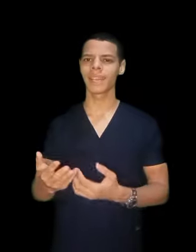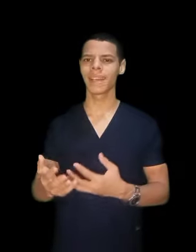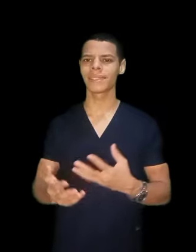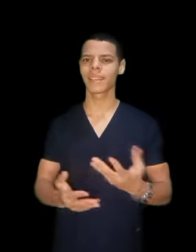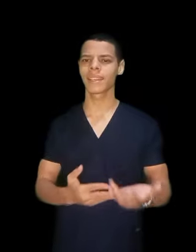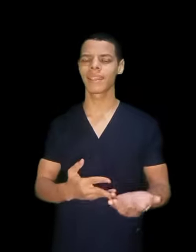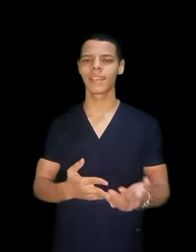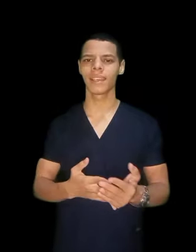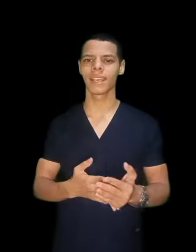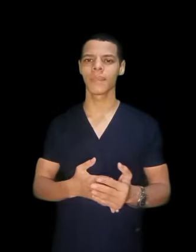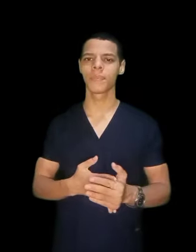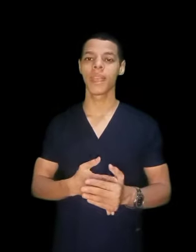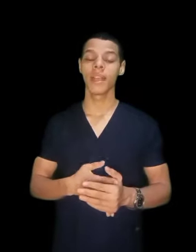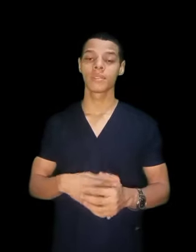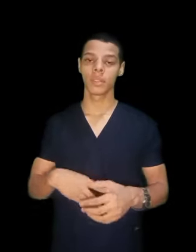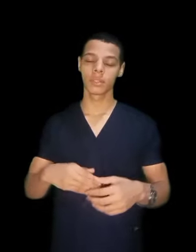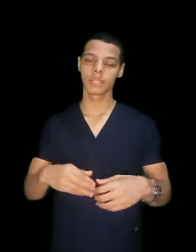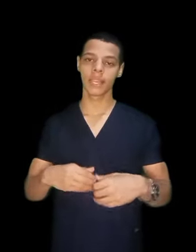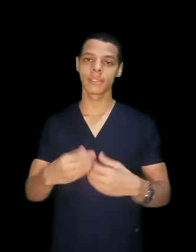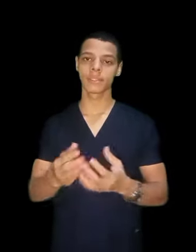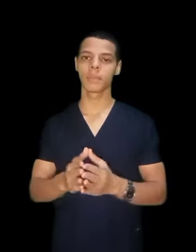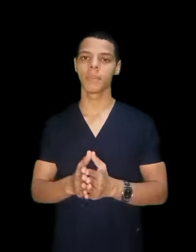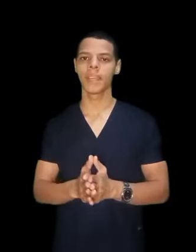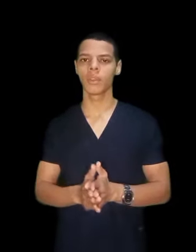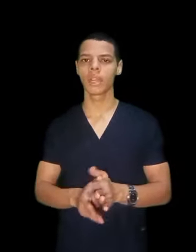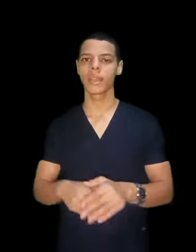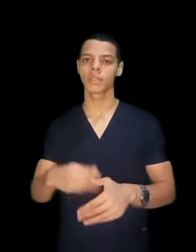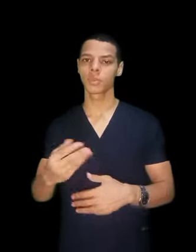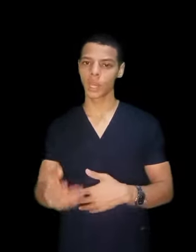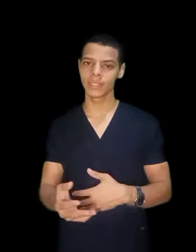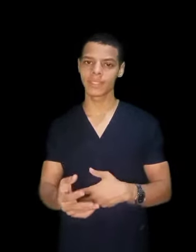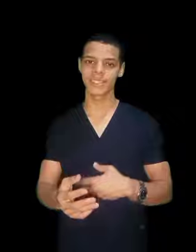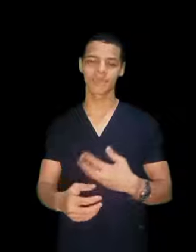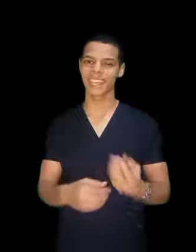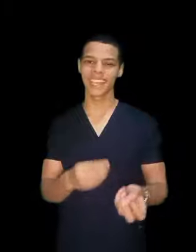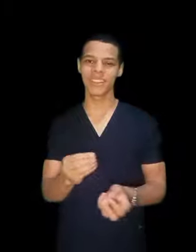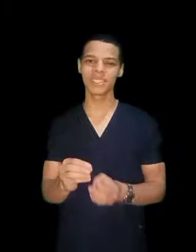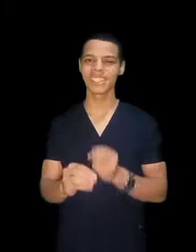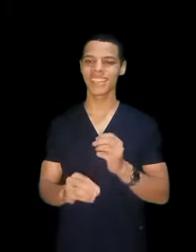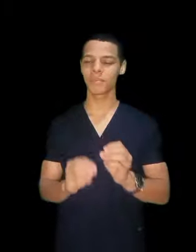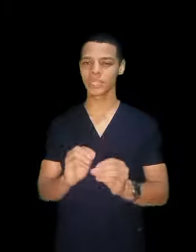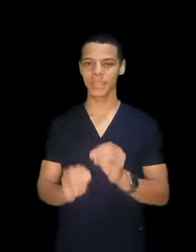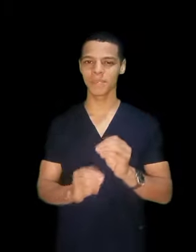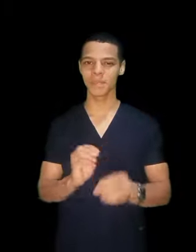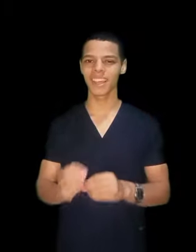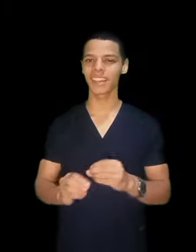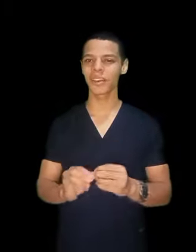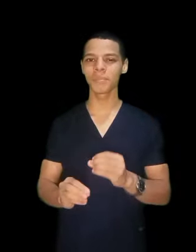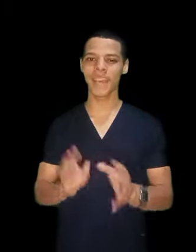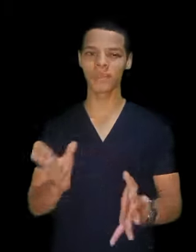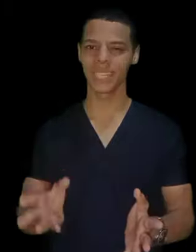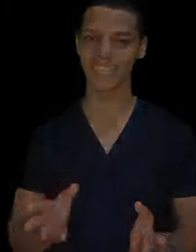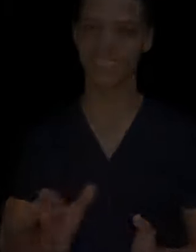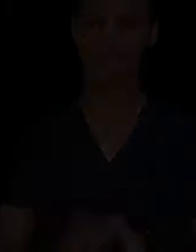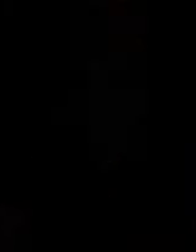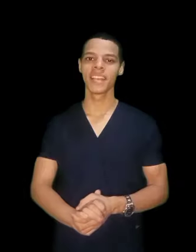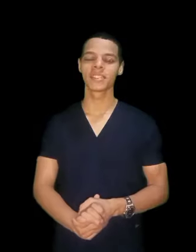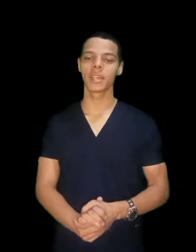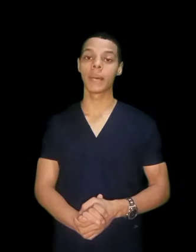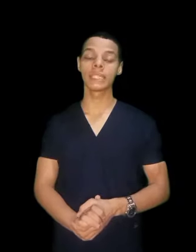عندك سينات اجهزة طبية هيقولك يا باش مهندس لو انت مهتم بالالقاب قوي يعني طيب